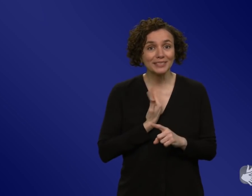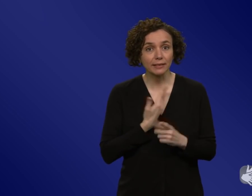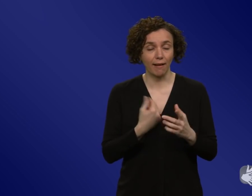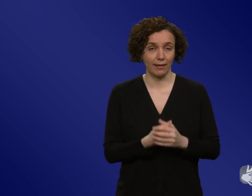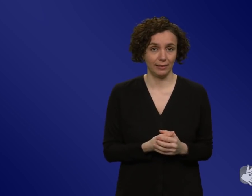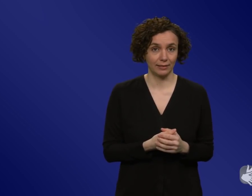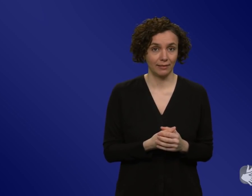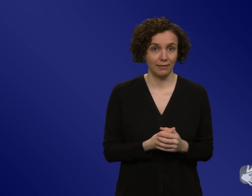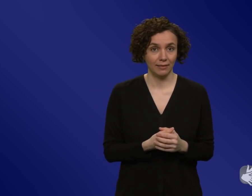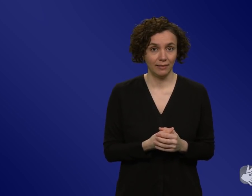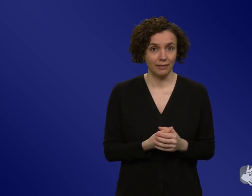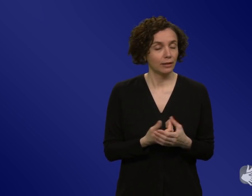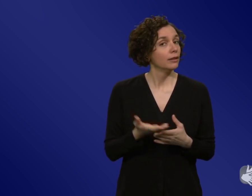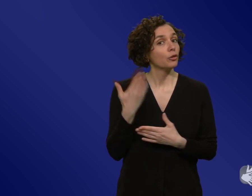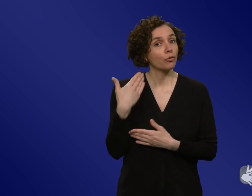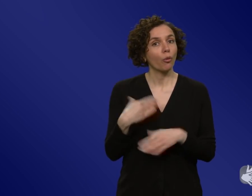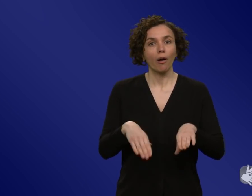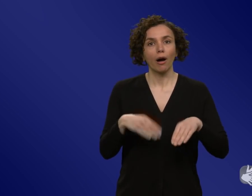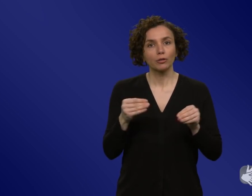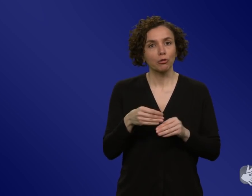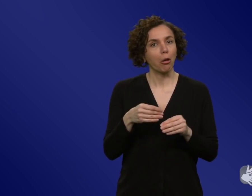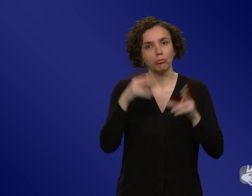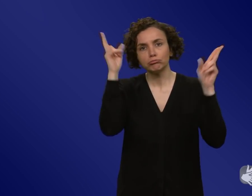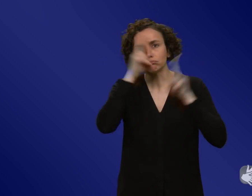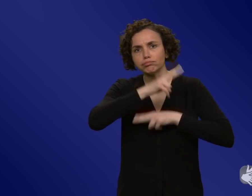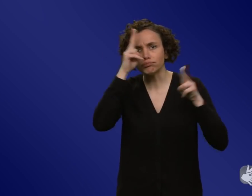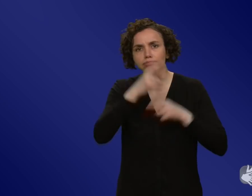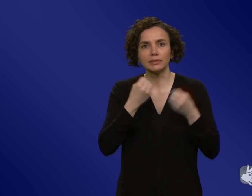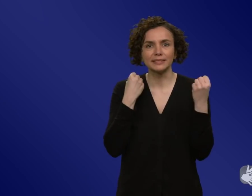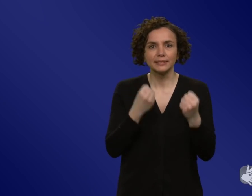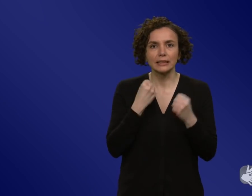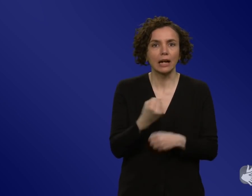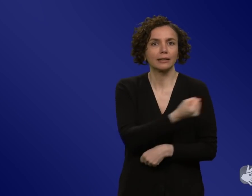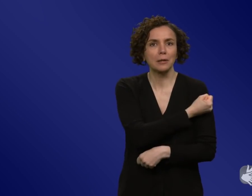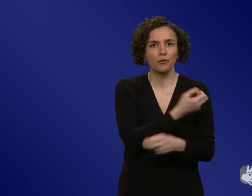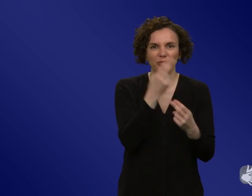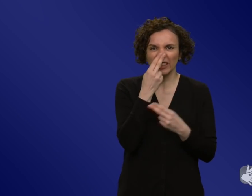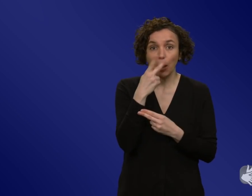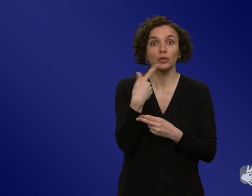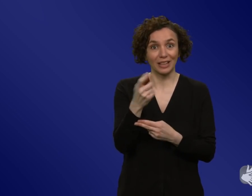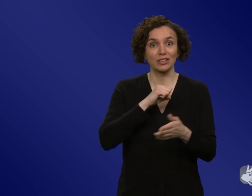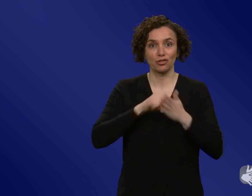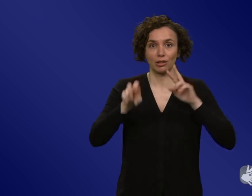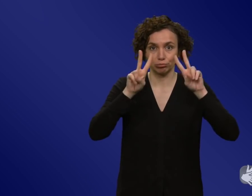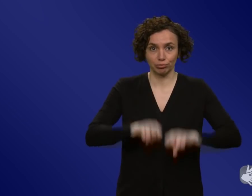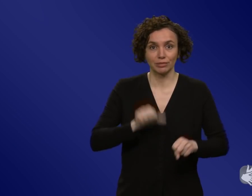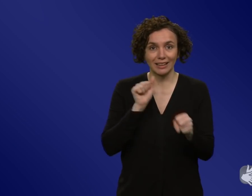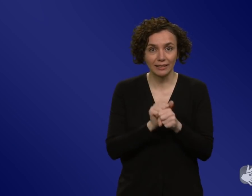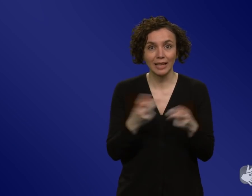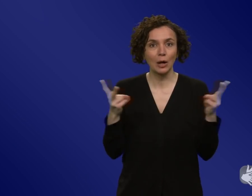am Anfang wussten wir noch nicht viel über die Sicherheit, das hat sich dann relativ schnell verbessert oder die Wirksamkeit, die Effektivität wurde viel